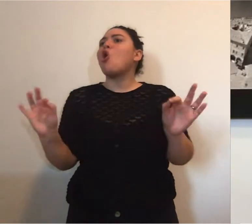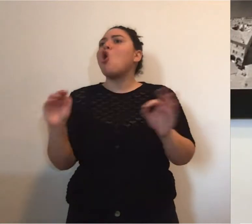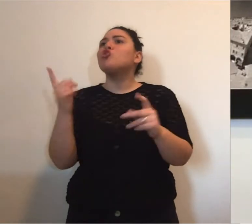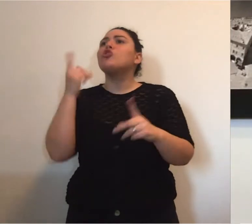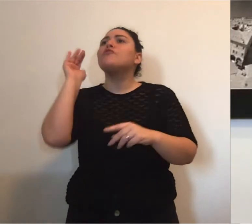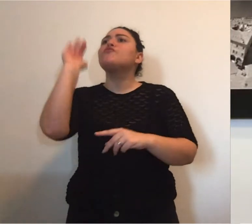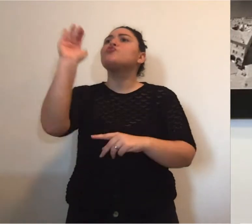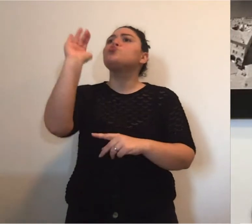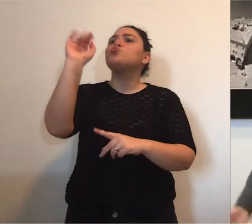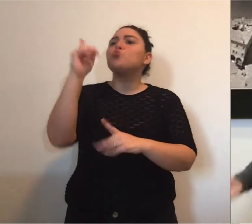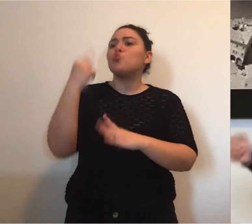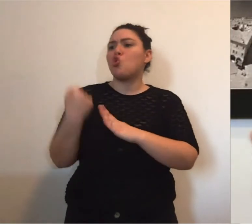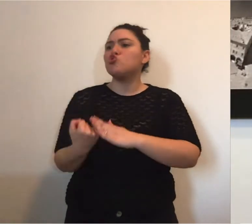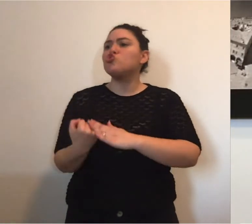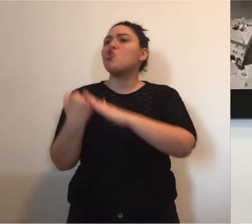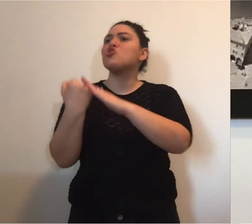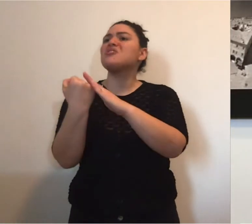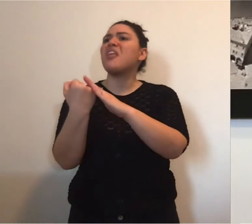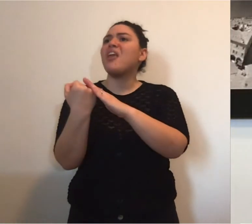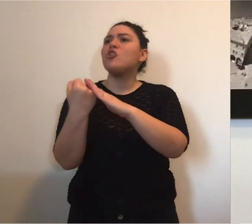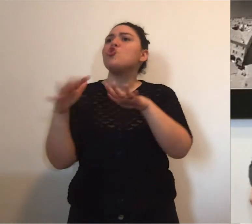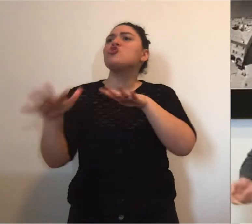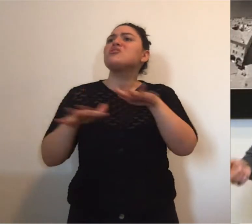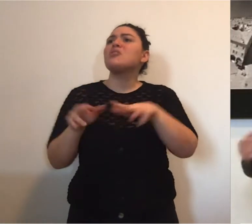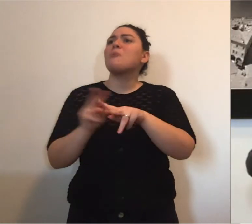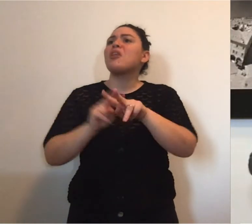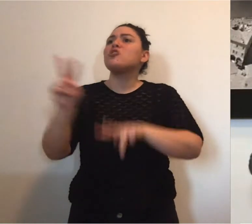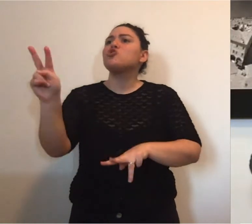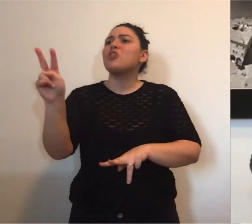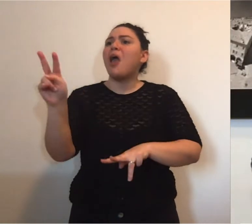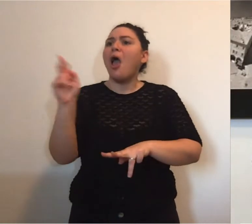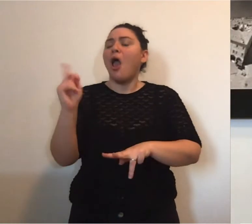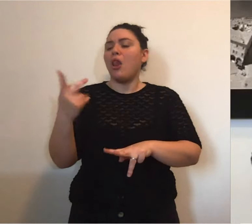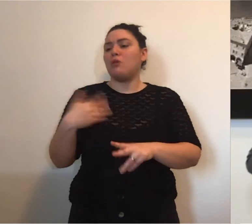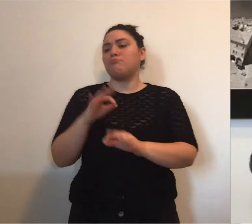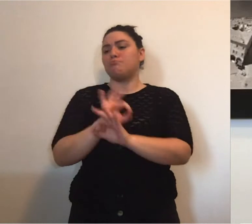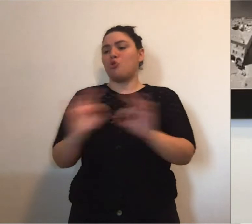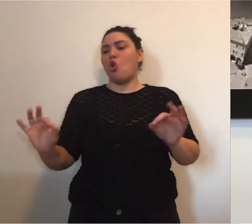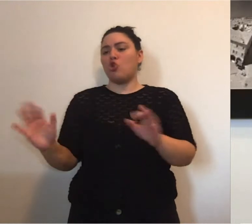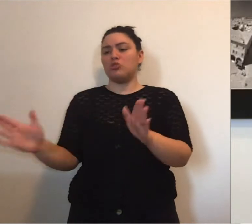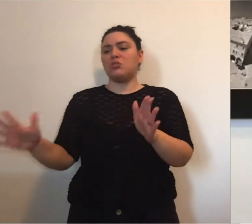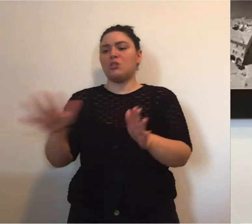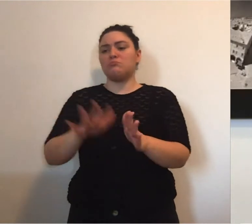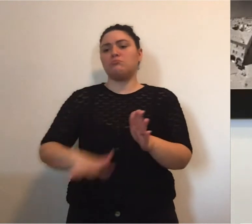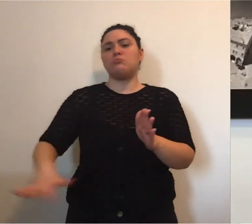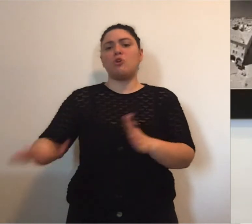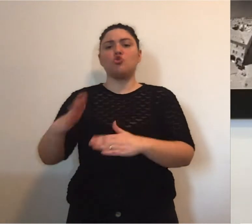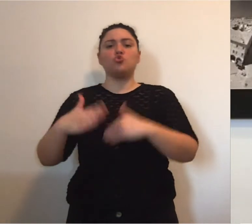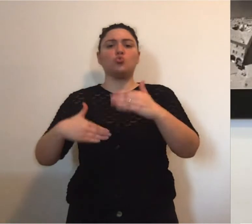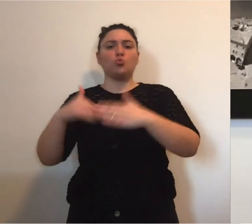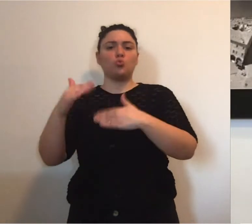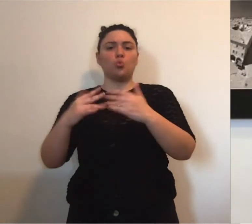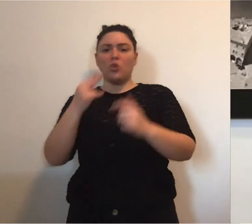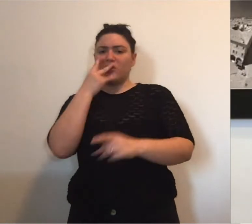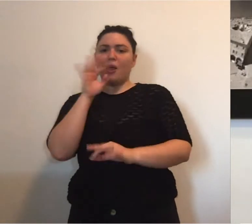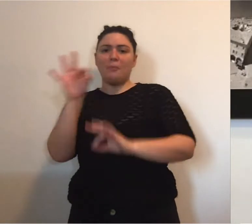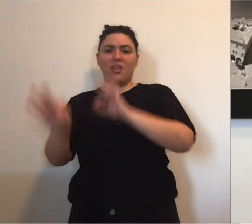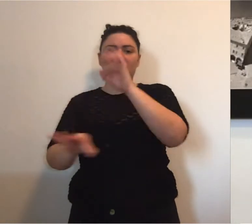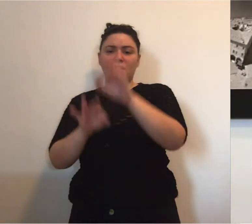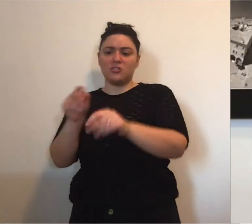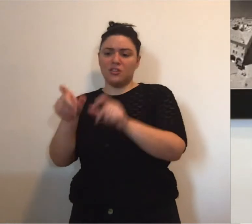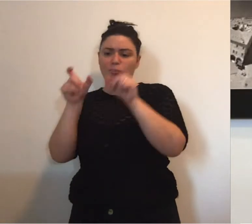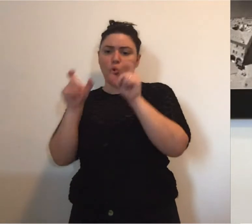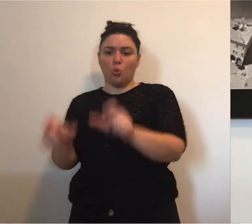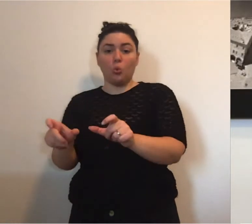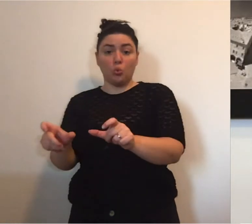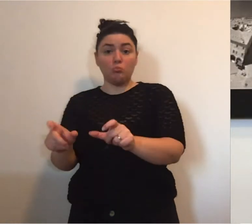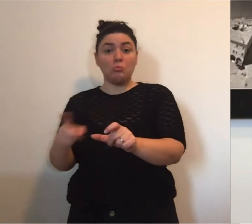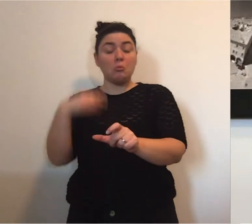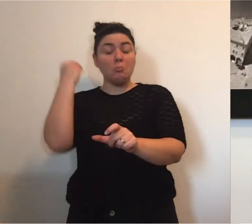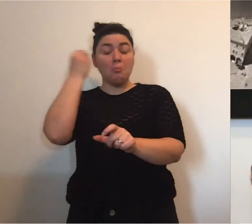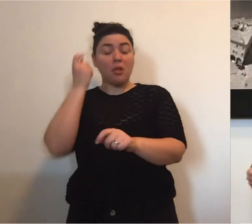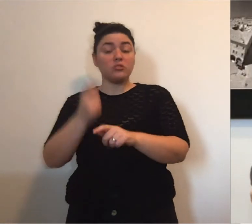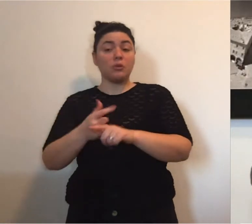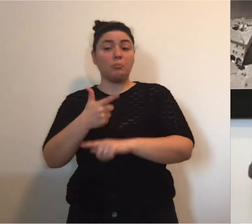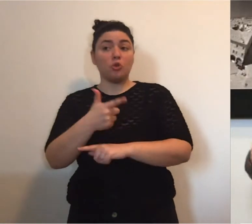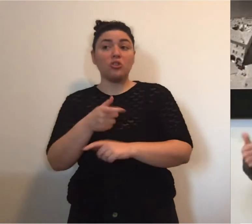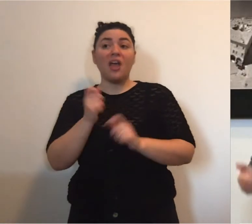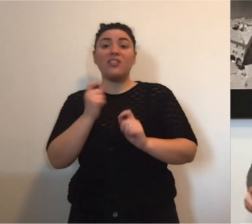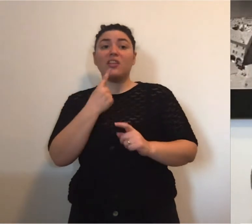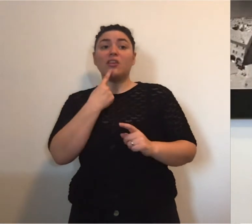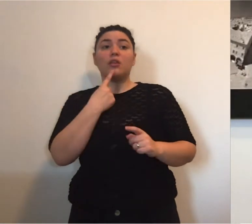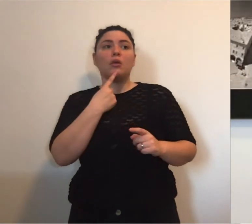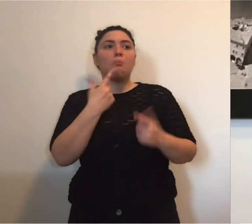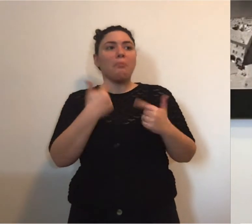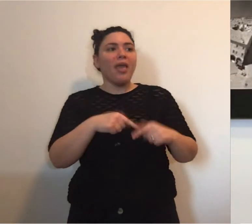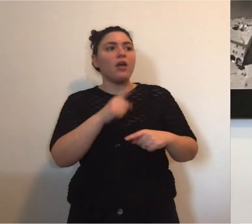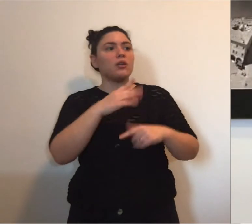per il fabbisogno regionale di autosufficienza e un domani anche di sostegno al sistema nazionale. Lo reputo un